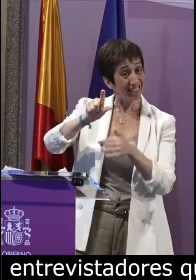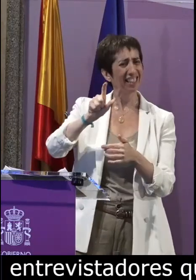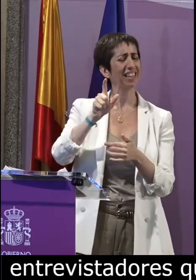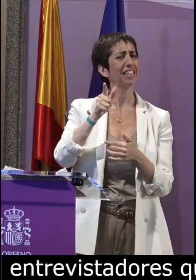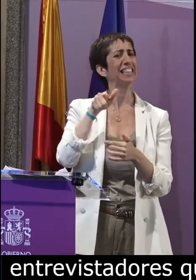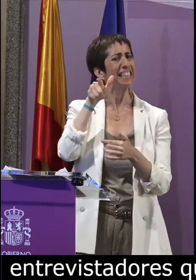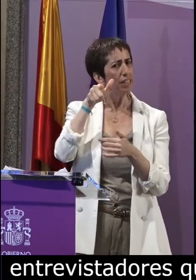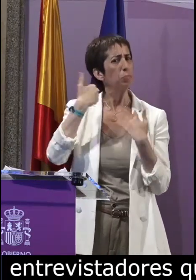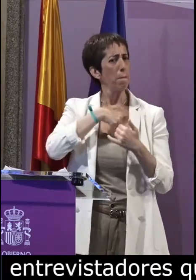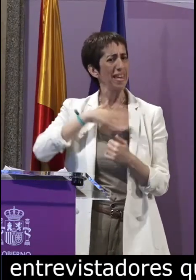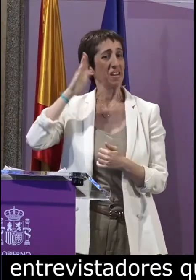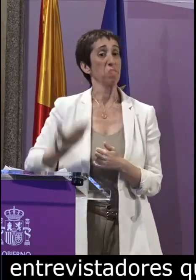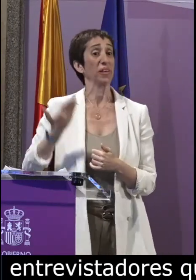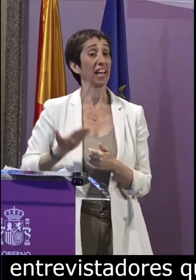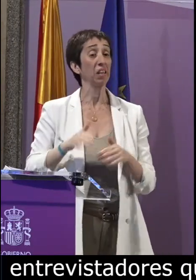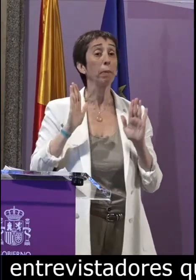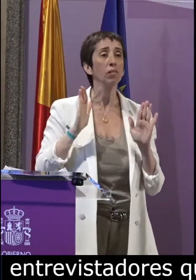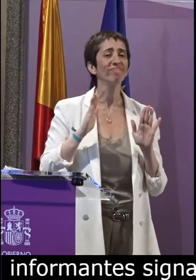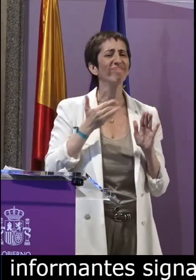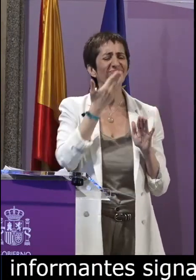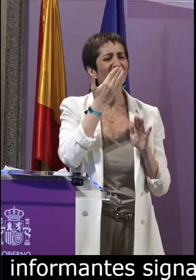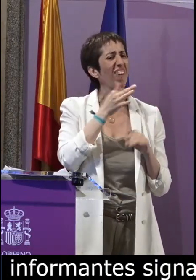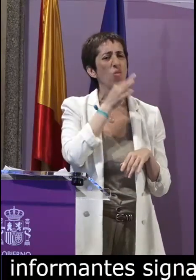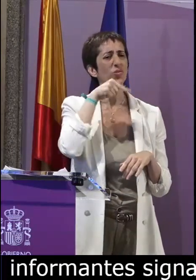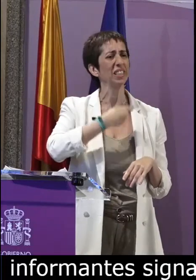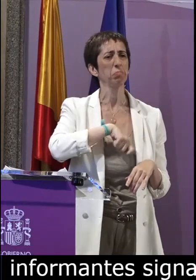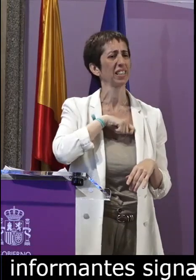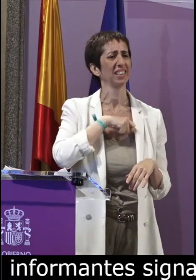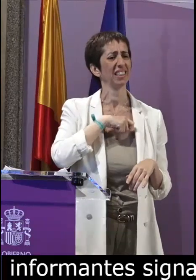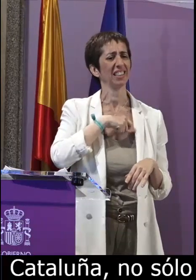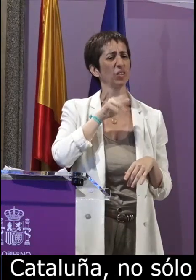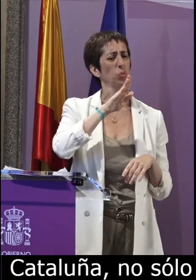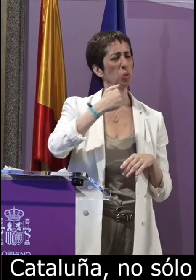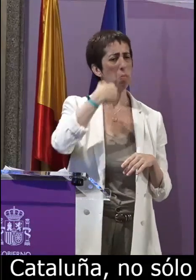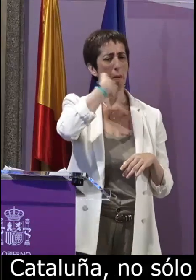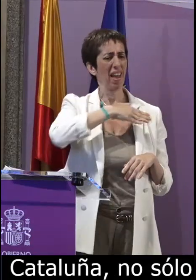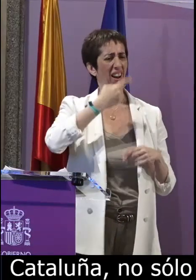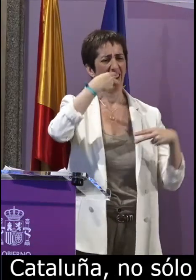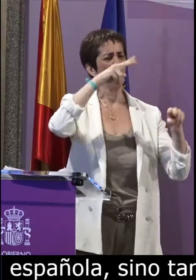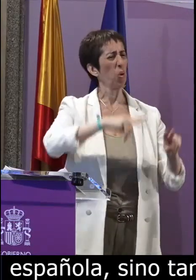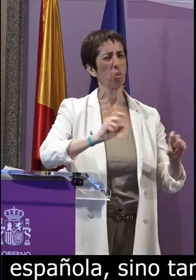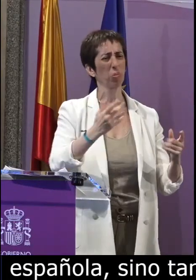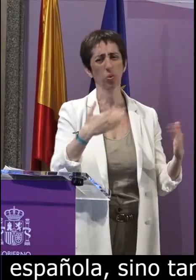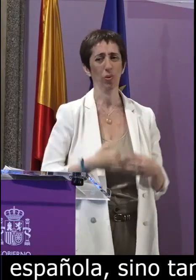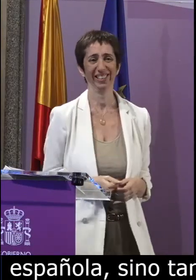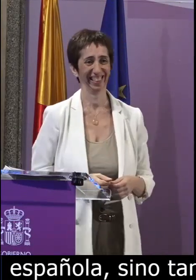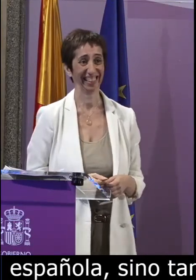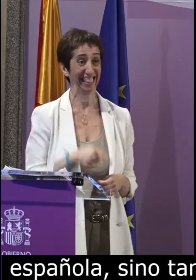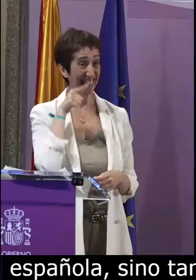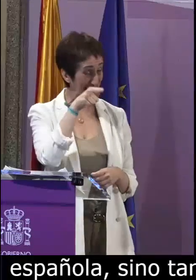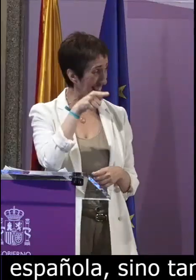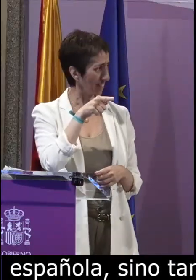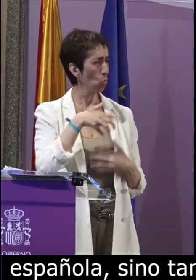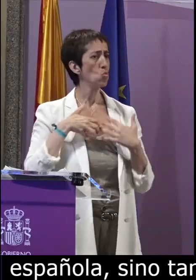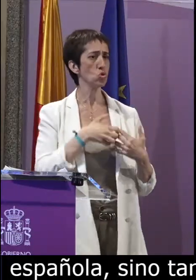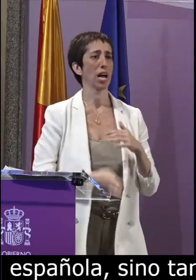española sino también para la lengua de signos catalana y esto todo reconoce el papel fundamental de estos profesionales que todavía hoy no cuentan